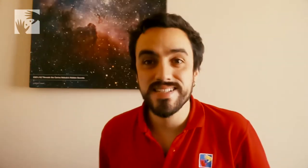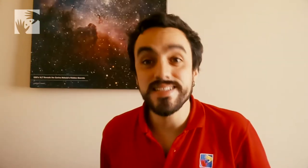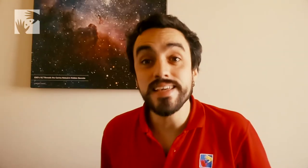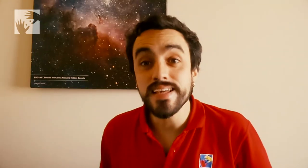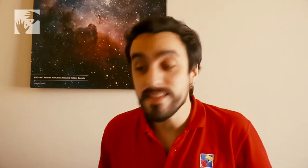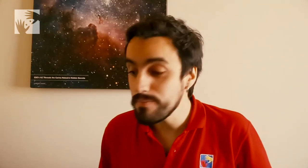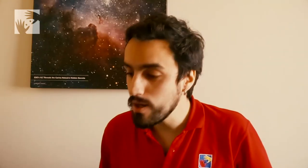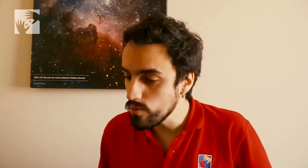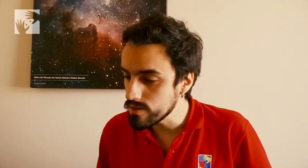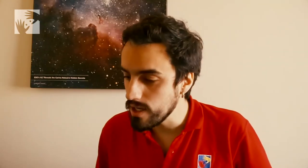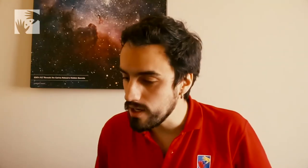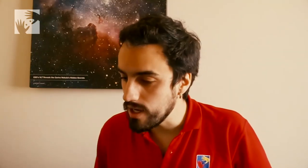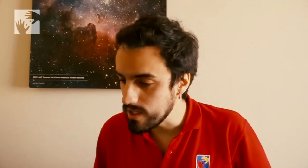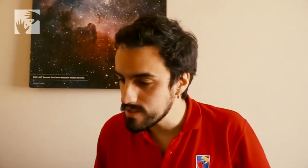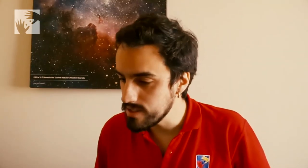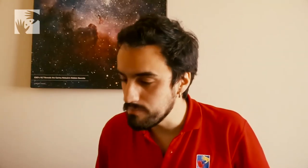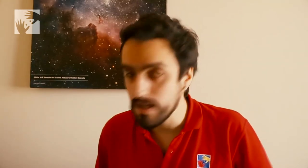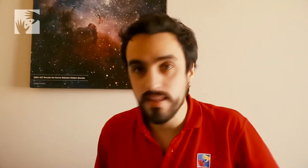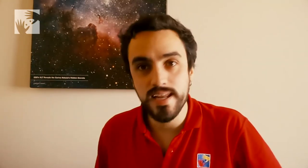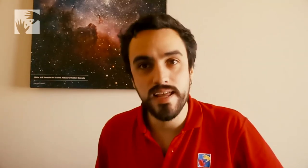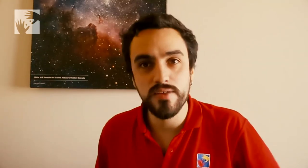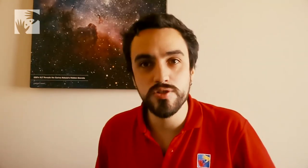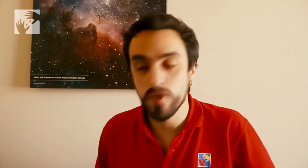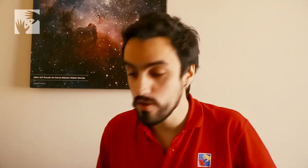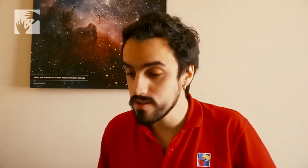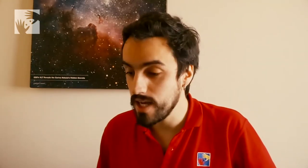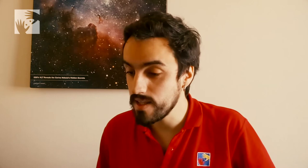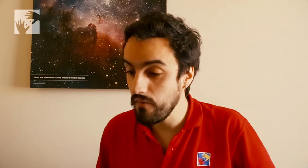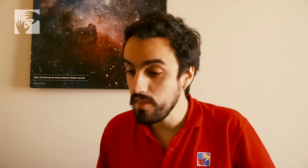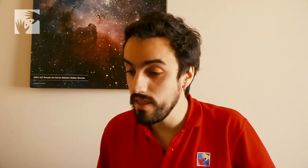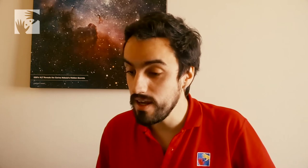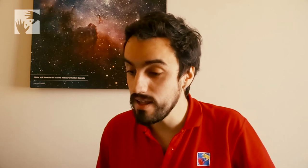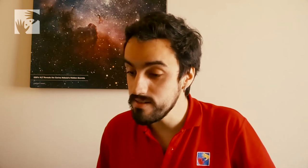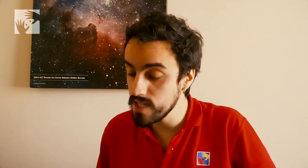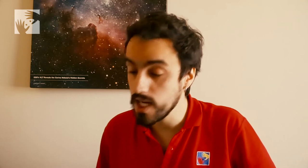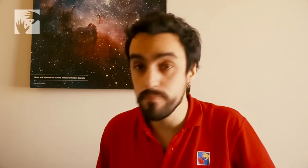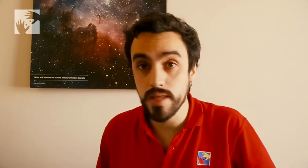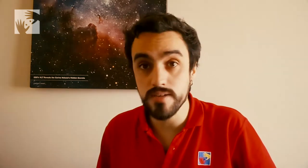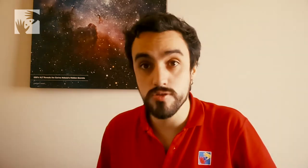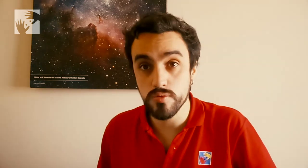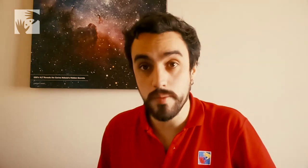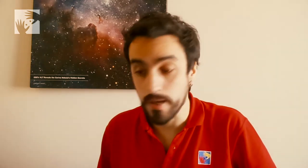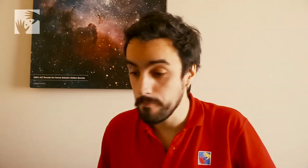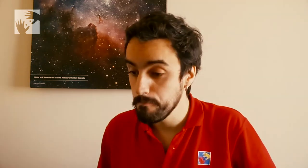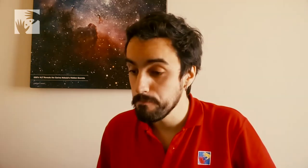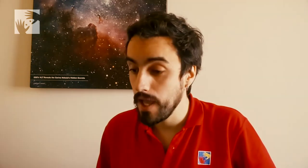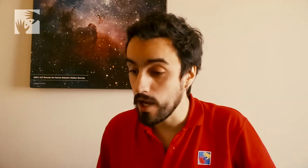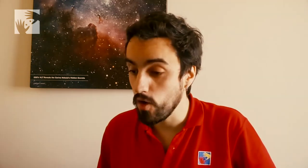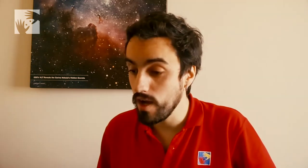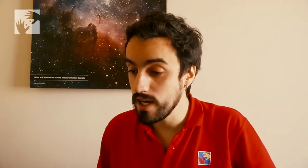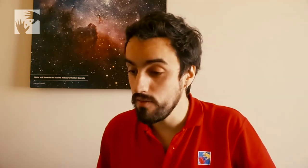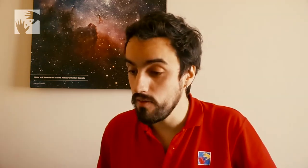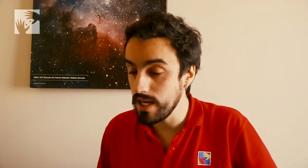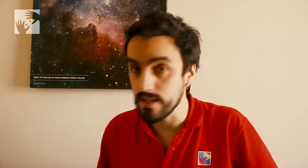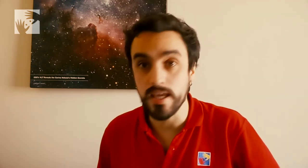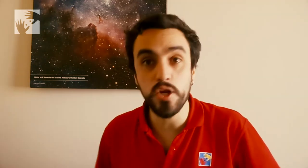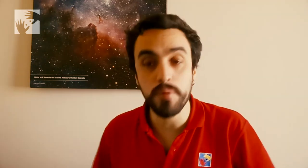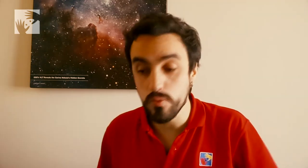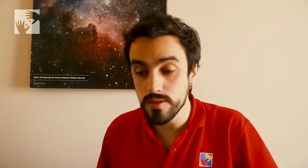siguiente pregunta la hace Magdalena de 8 años a través del Instagram de su mamá, arroba nefabilata. Y nos pregunta